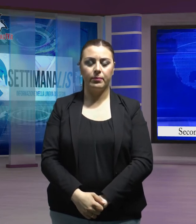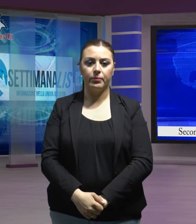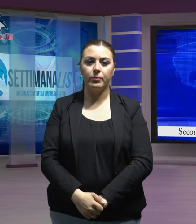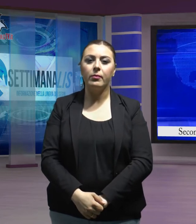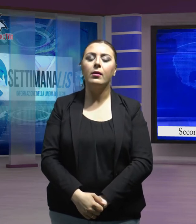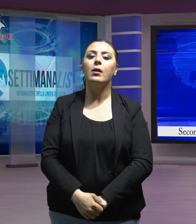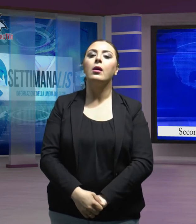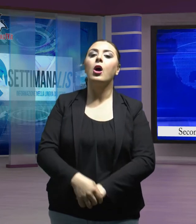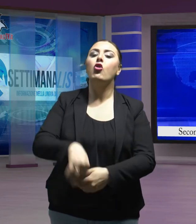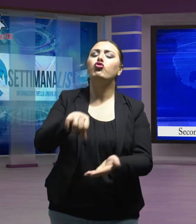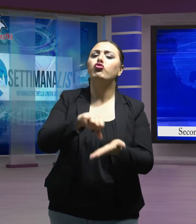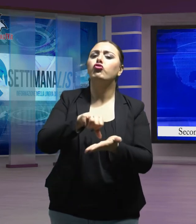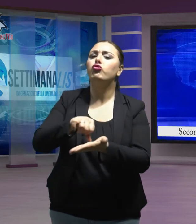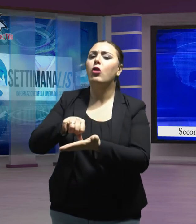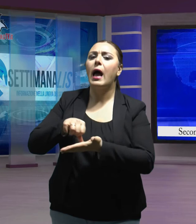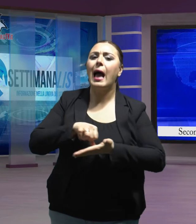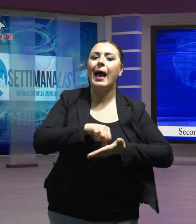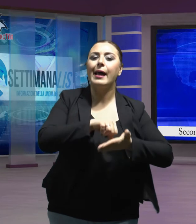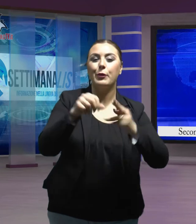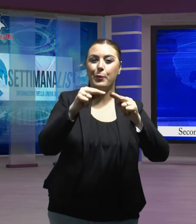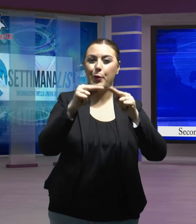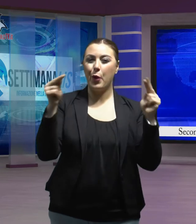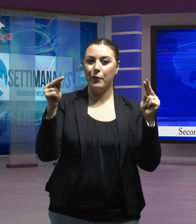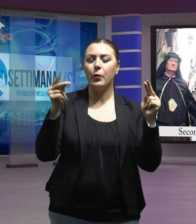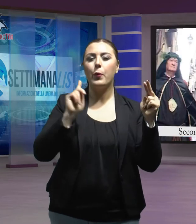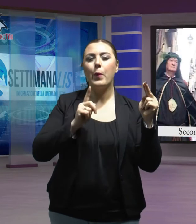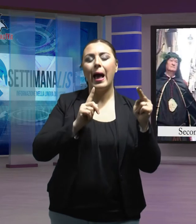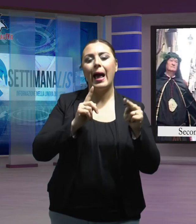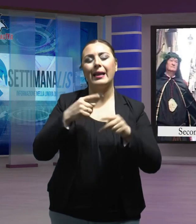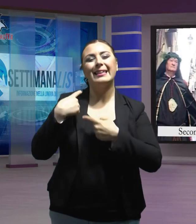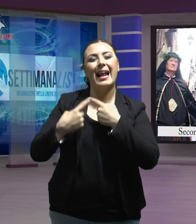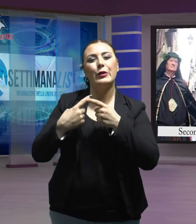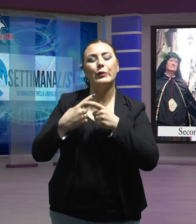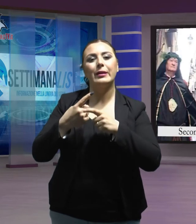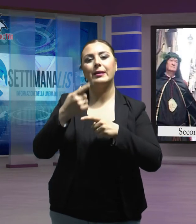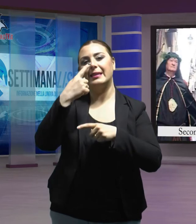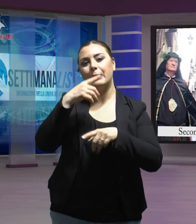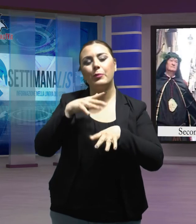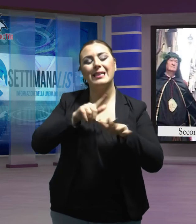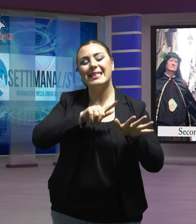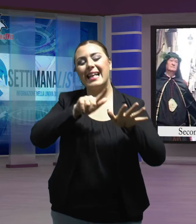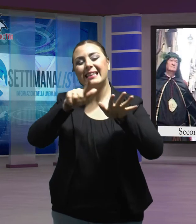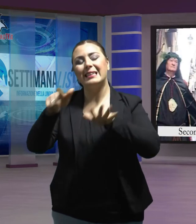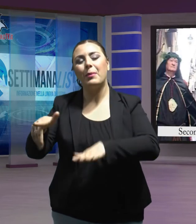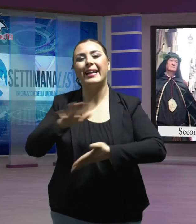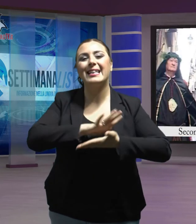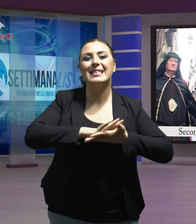centri della provincia i tradizionali riti della settimana santa che